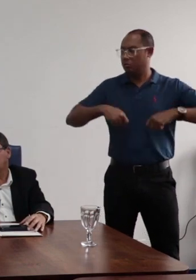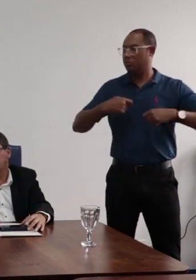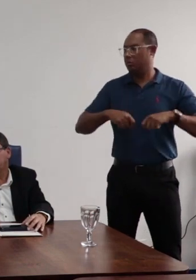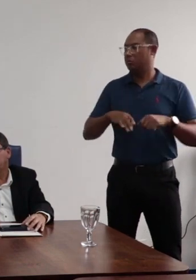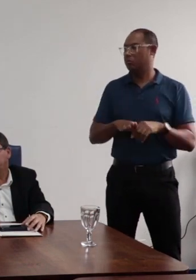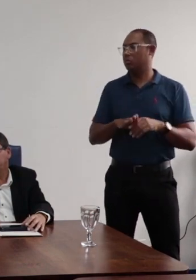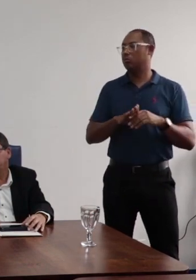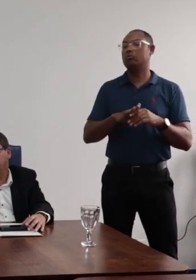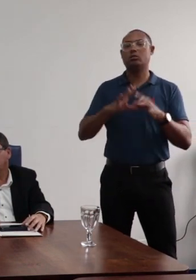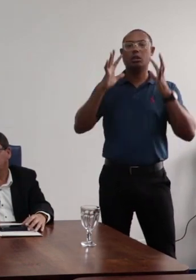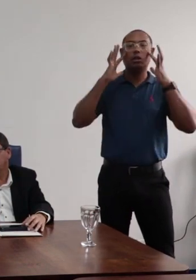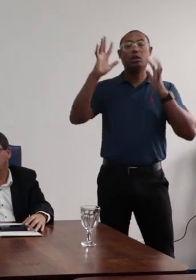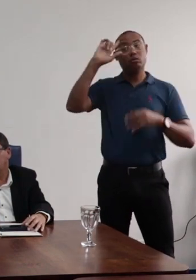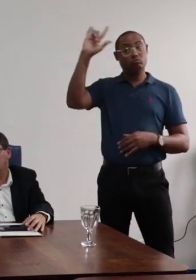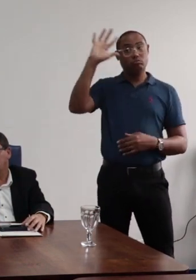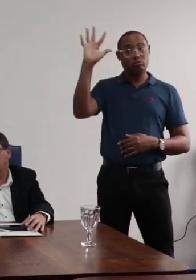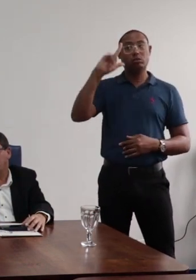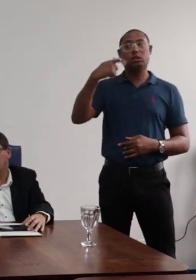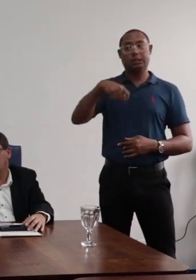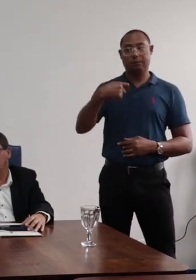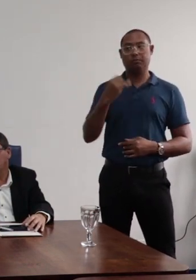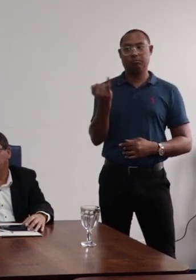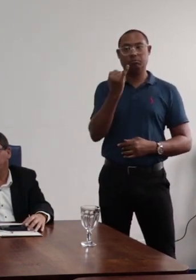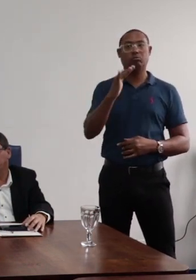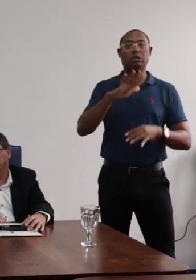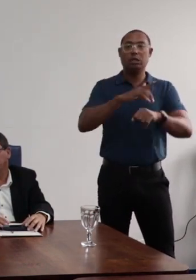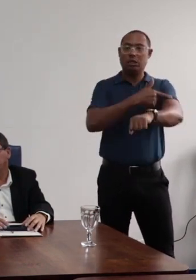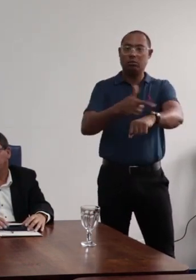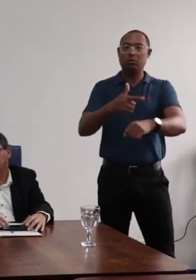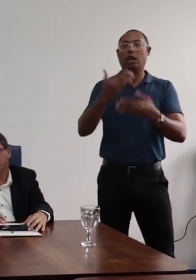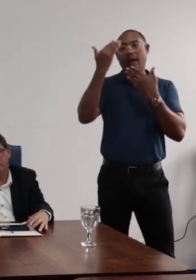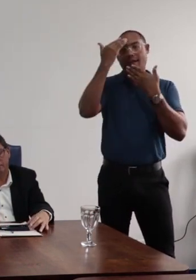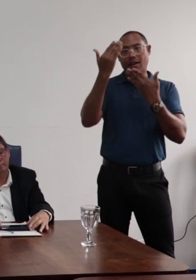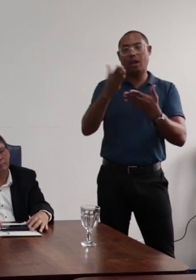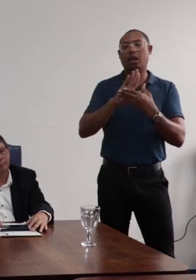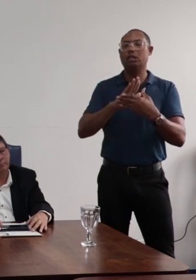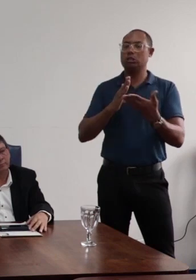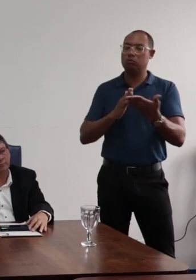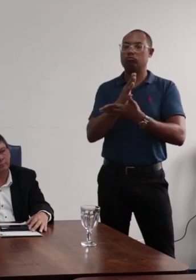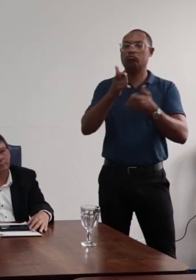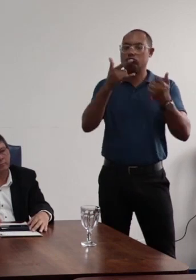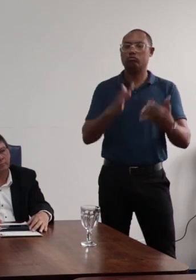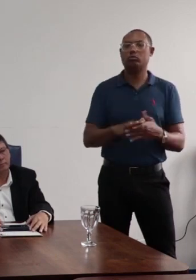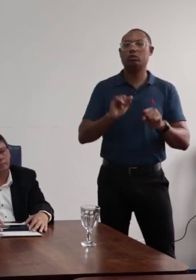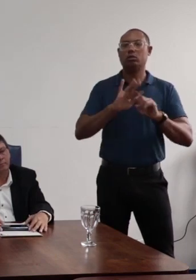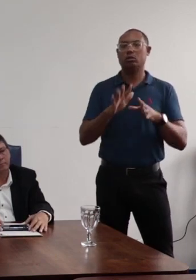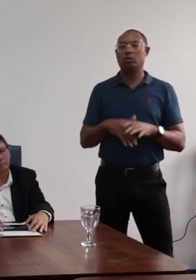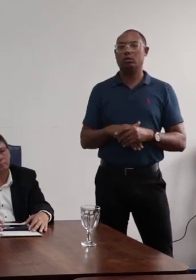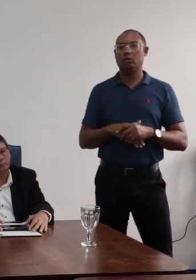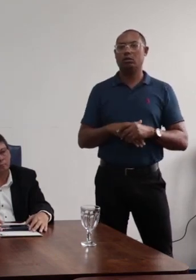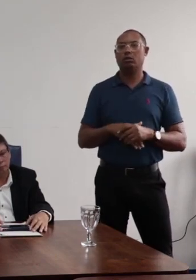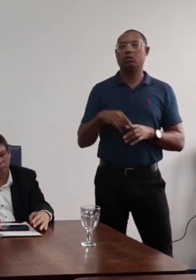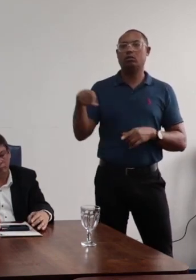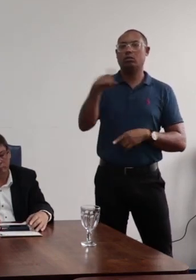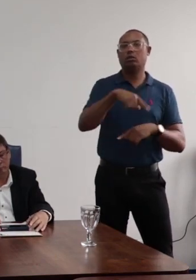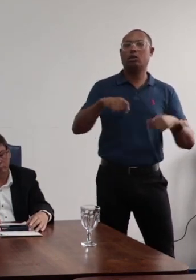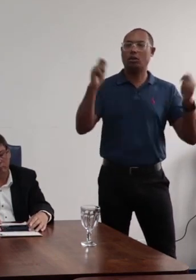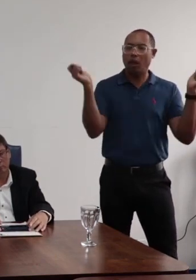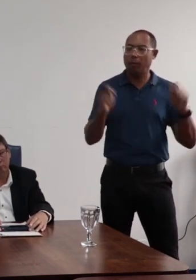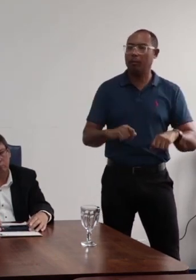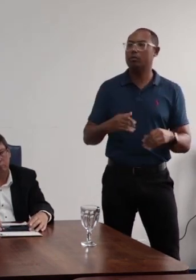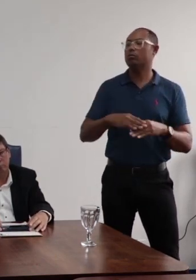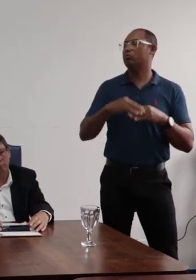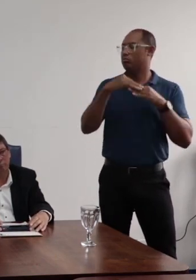considerada. Mas, agradeço a sua intervenção, acho que está apontado isso. Nós podemos, sim,